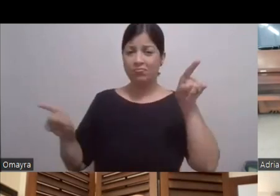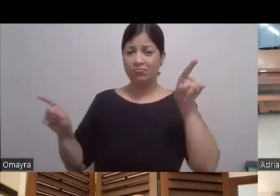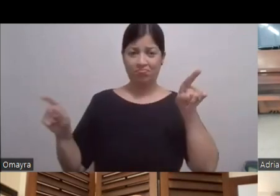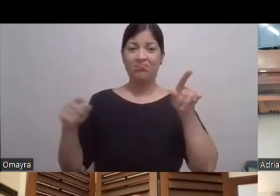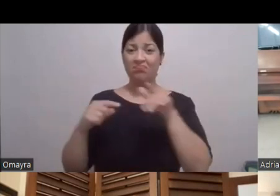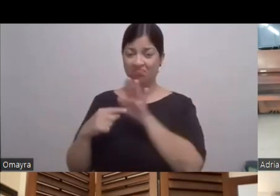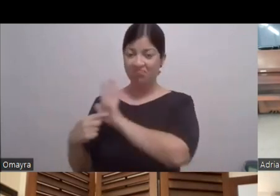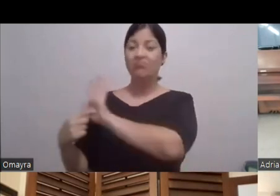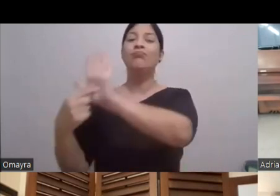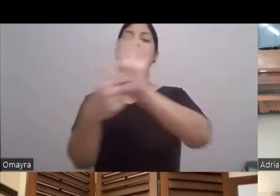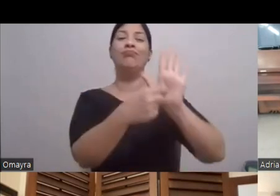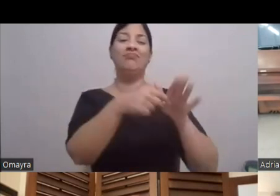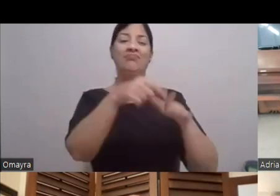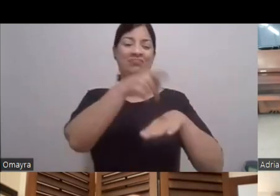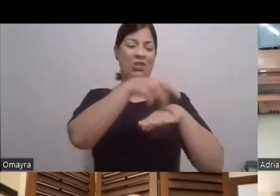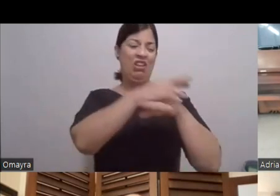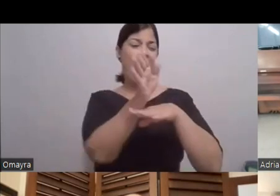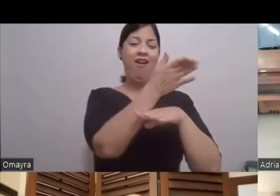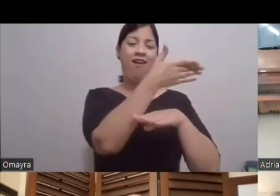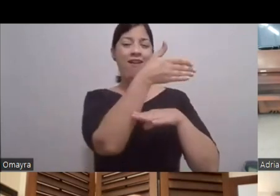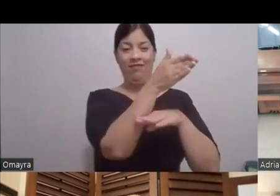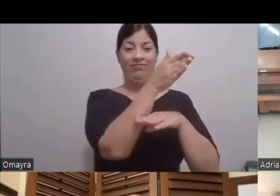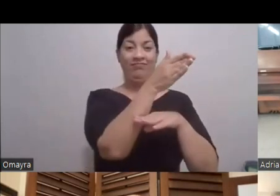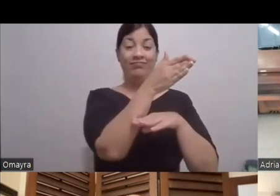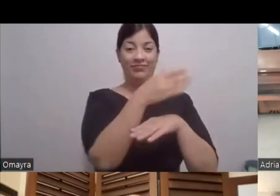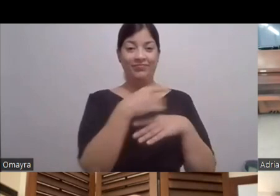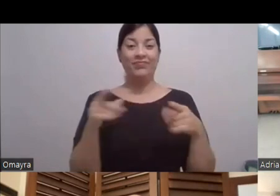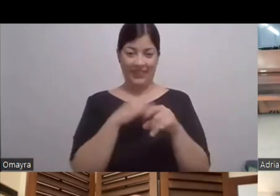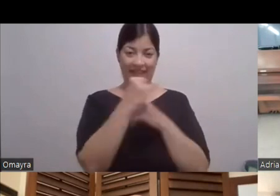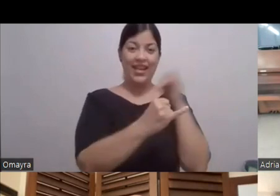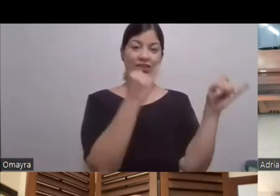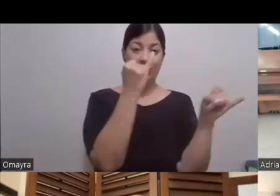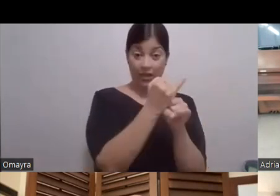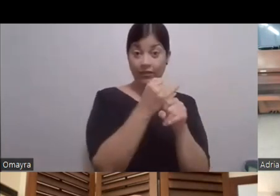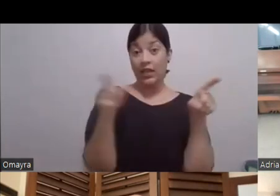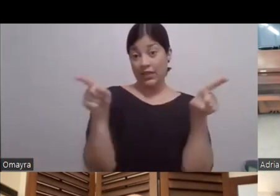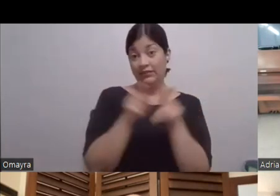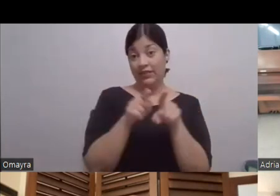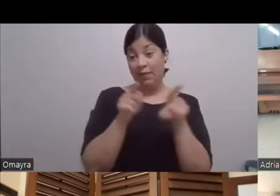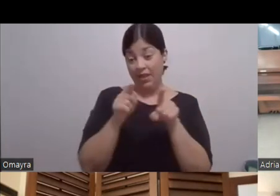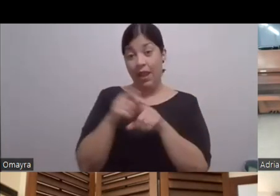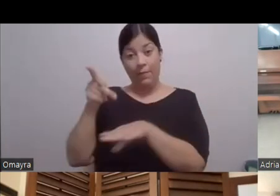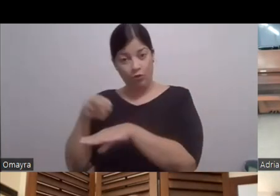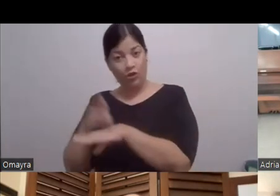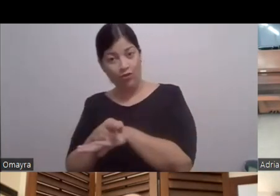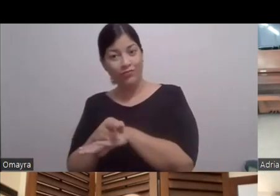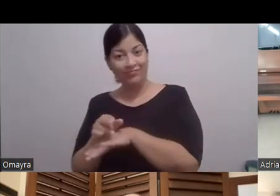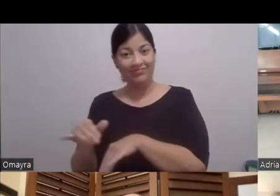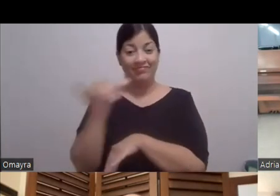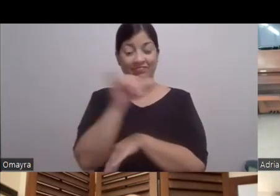De trabajar A nivel internacional Sino que también Es profeta De su propia tierra Y no solamente En su generación Sino